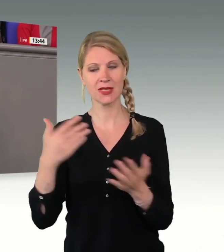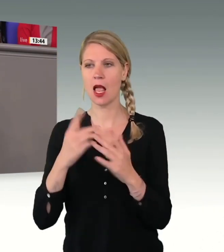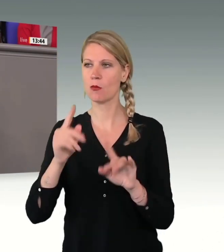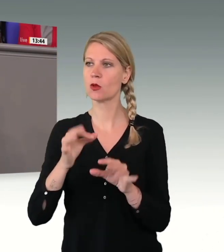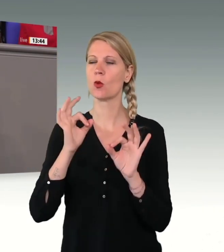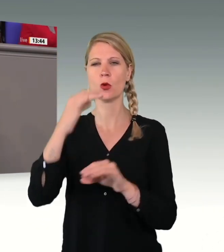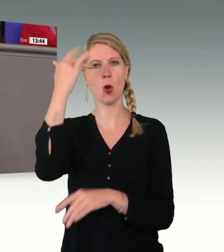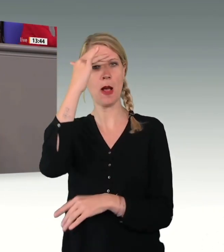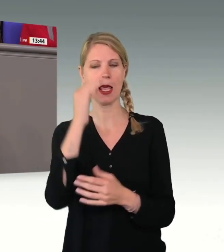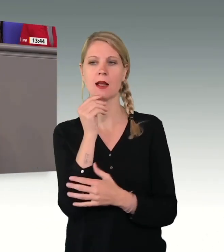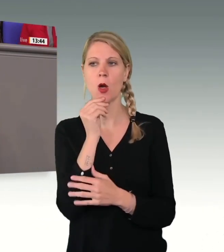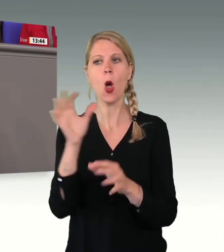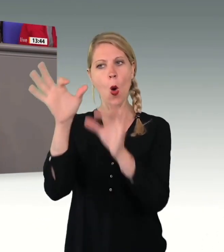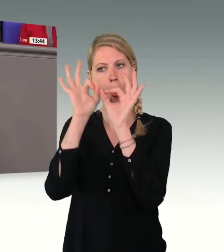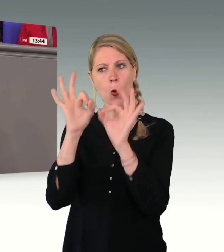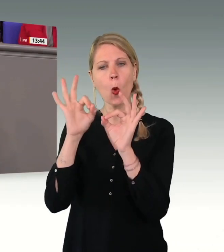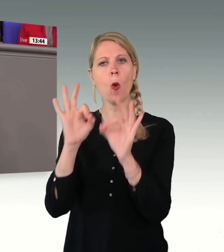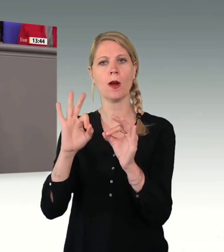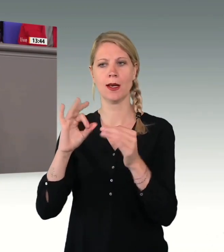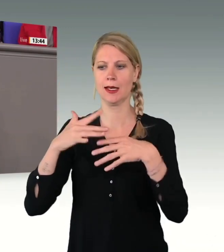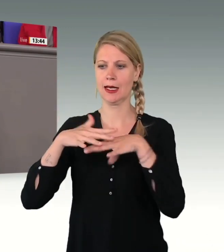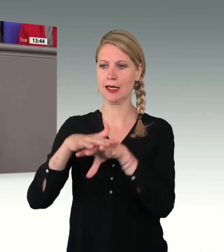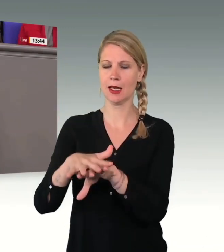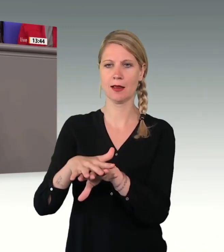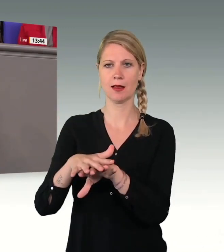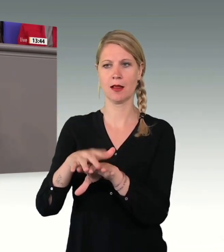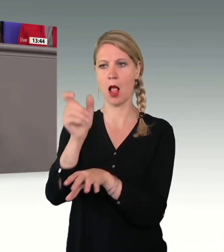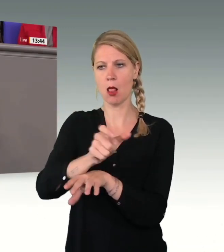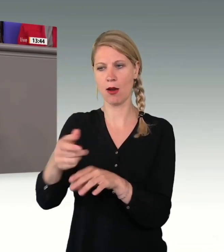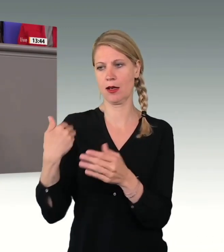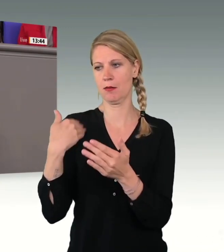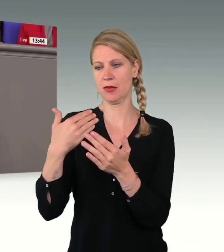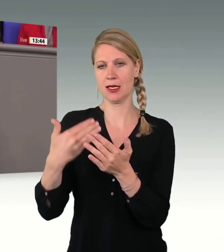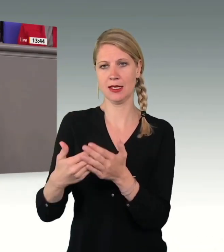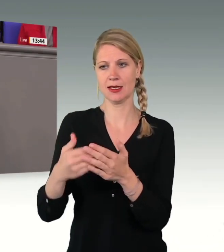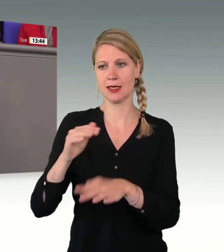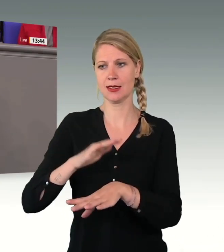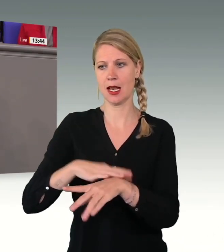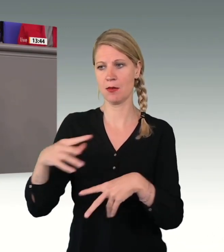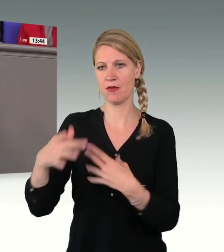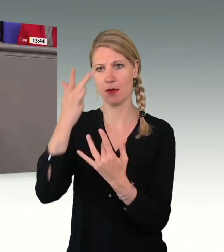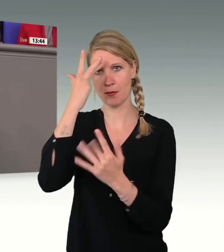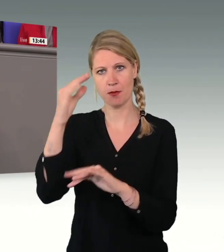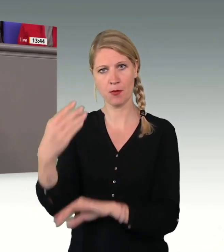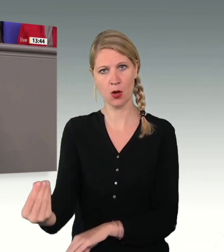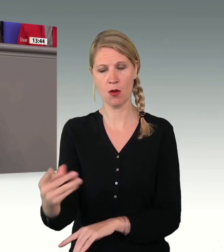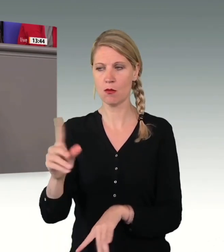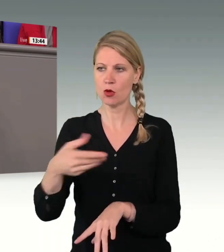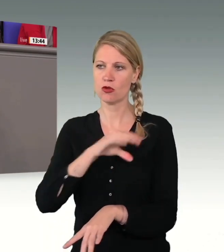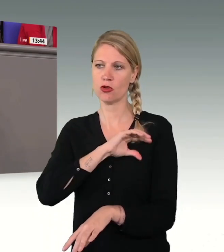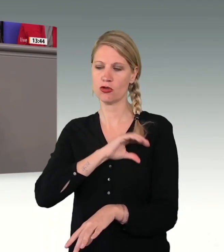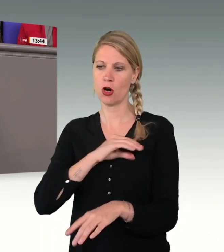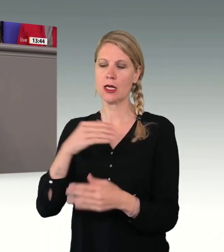zu sagen, gut integrierten, geduldeten, die hier sind, wollen wir die Chance geben, auch hier einen dauerhaften